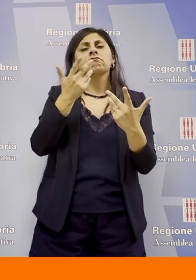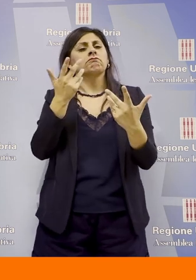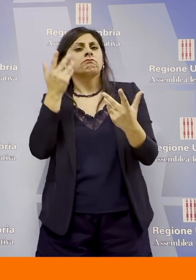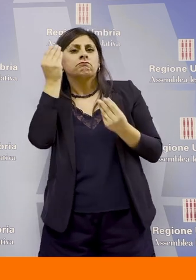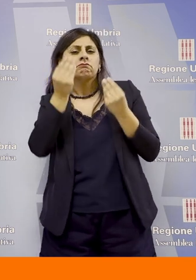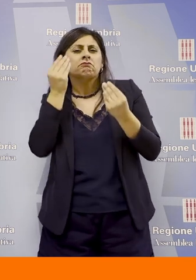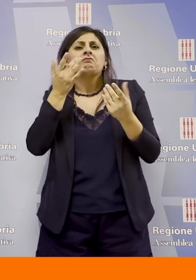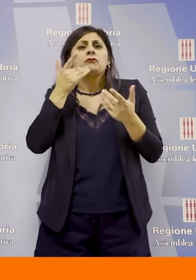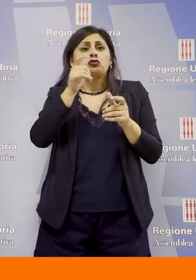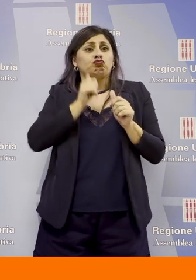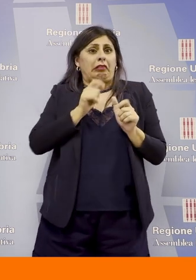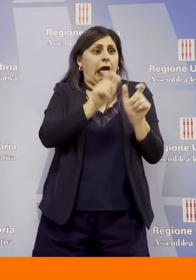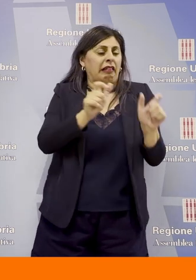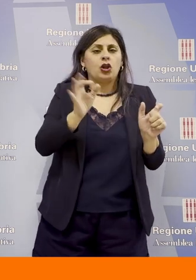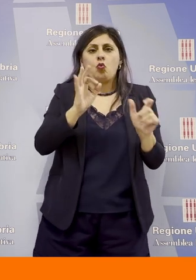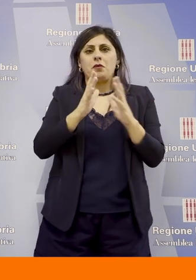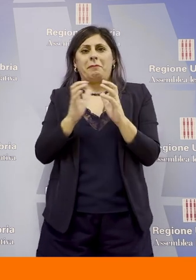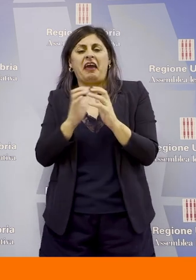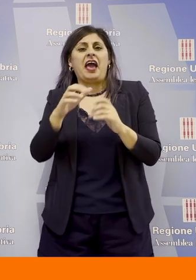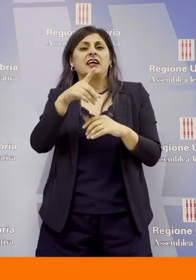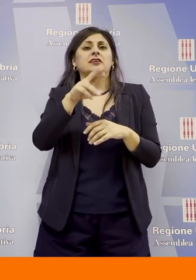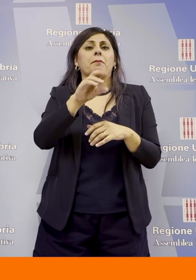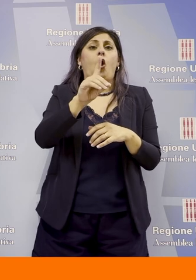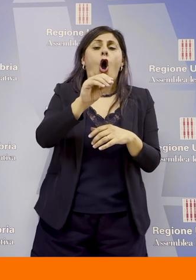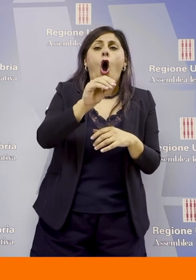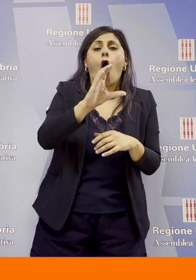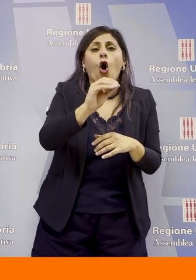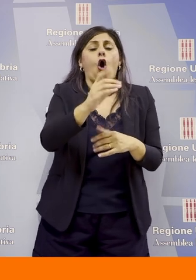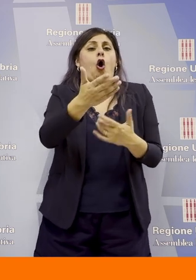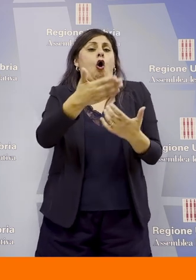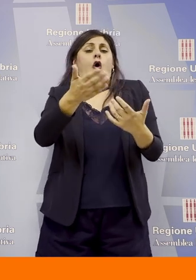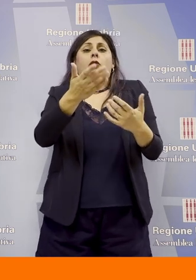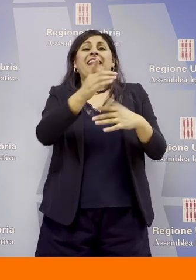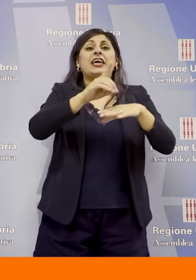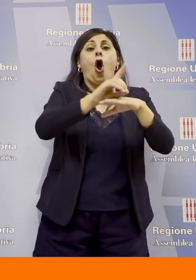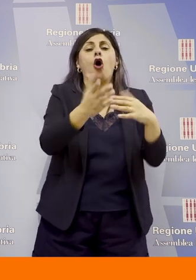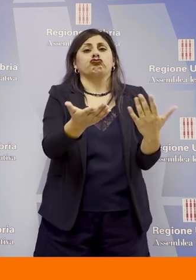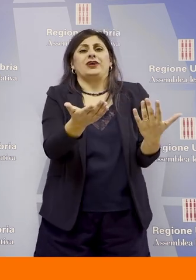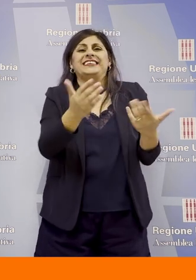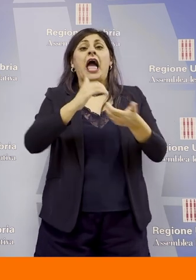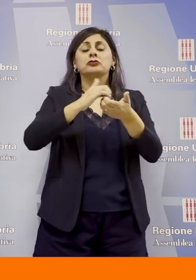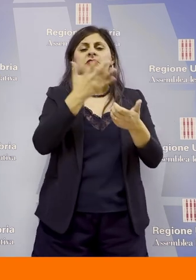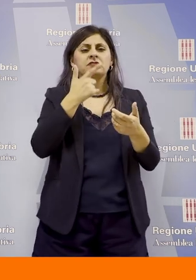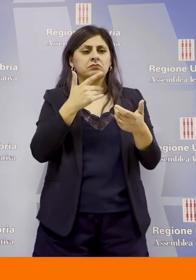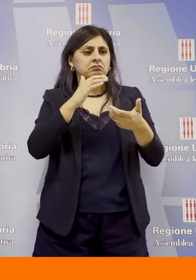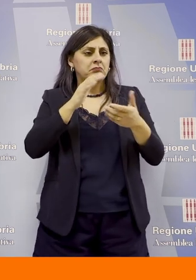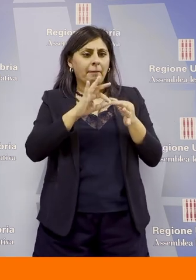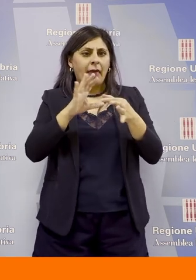semplici cittadini ma anche imprese, prologo, diocesi, associazioni che decidono di mettersi insieme quindi come